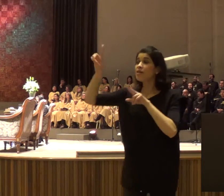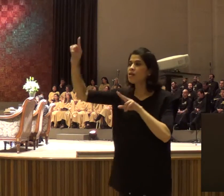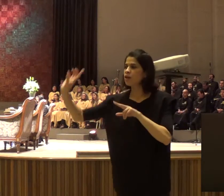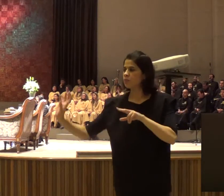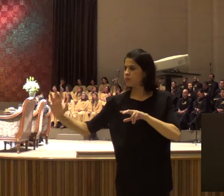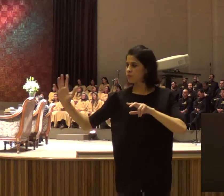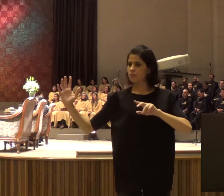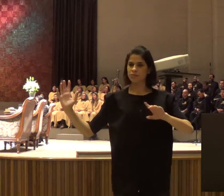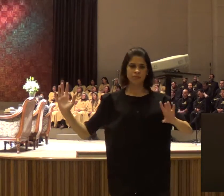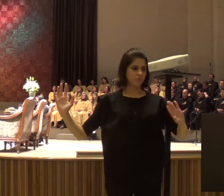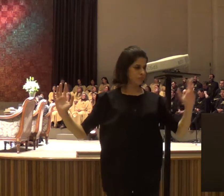na tua vida,